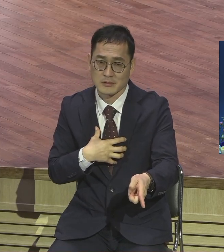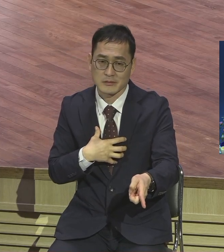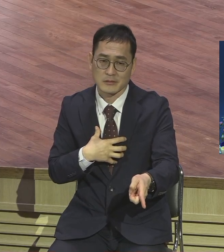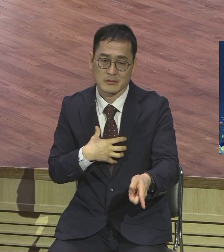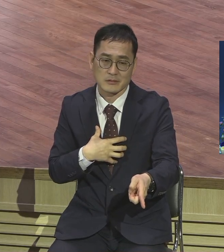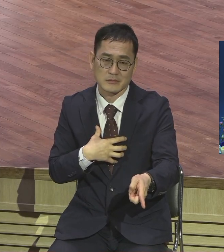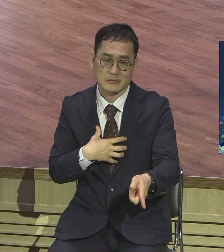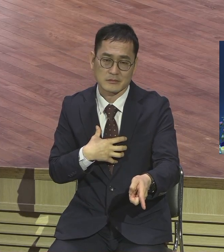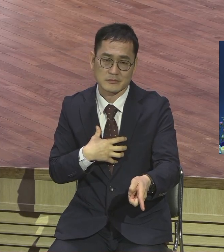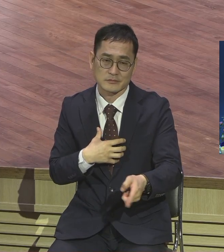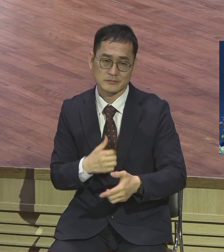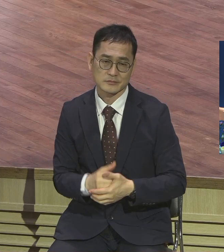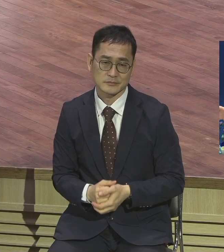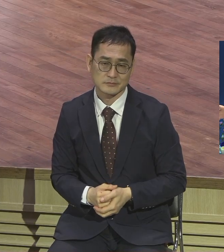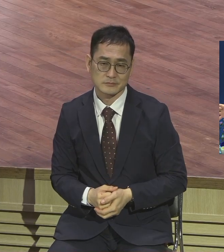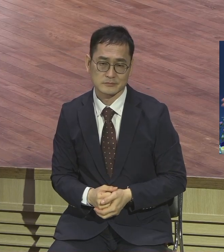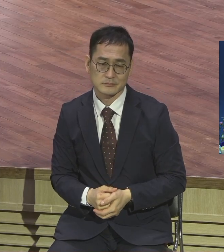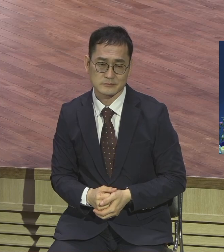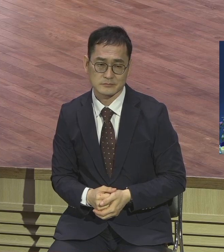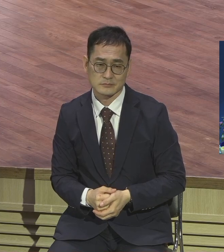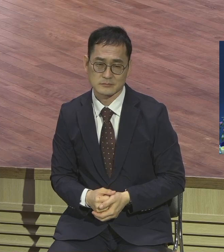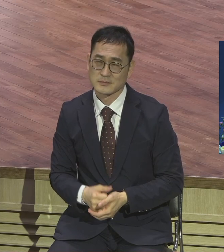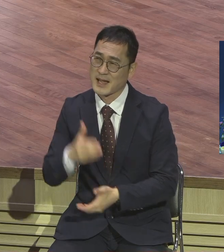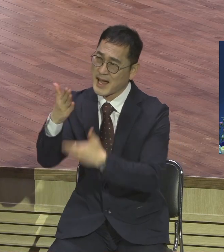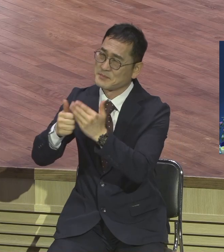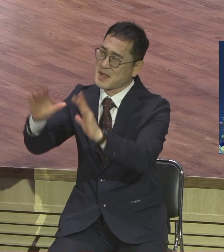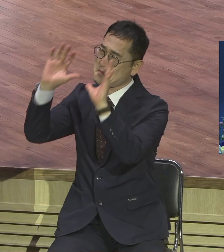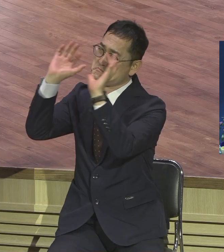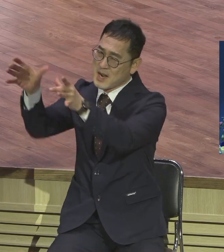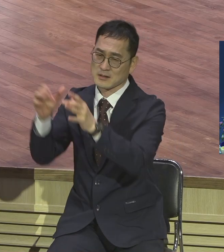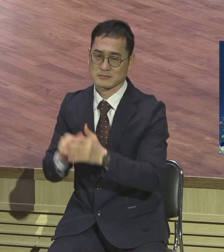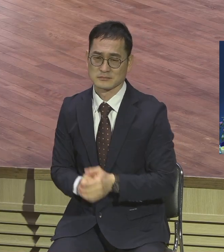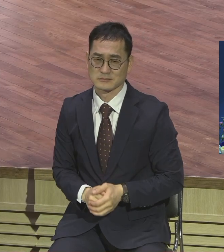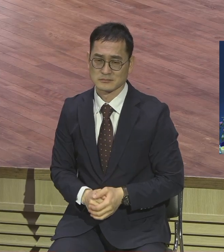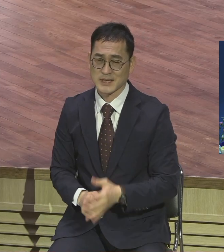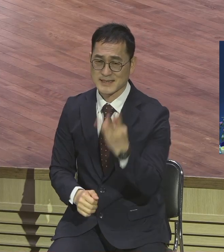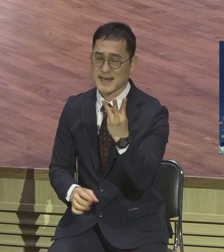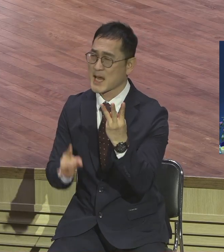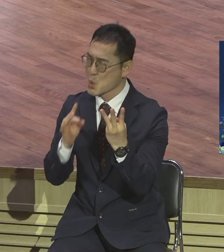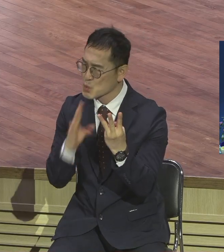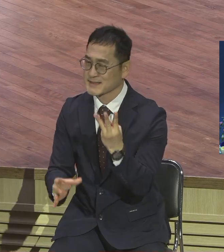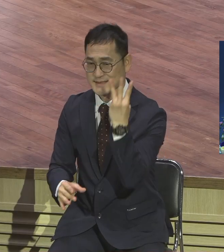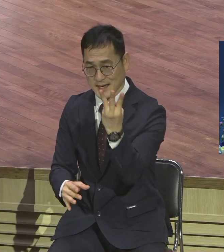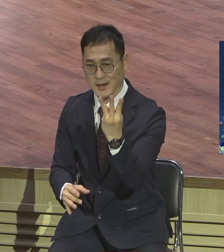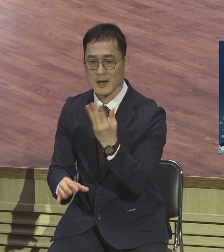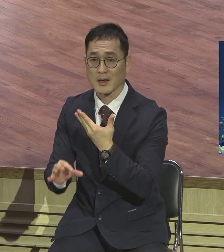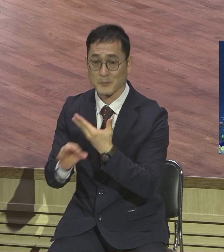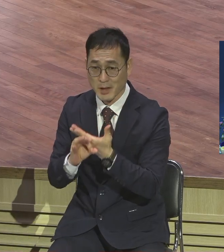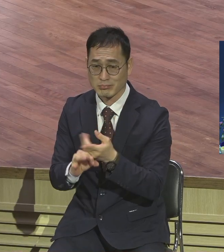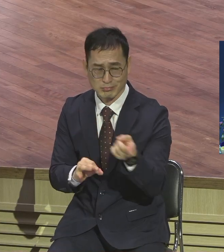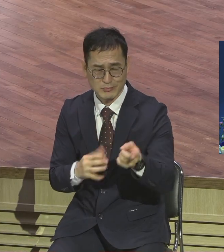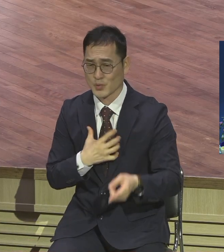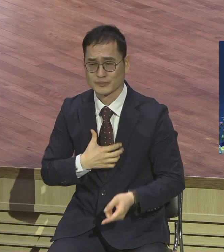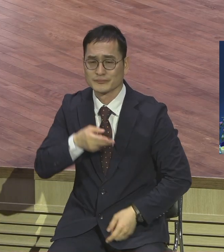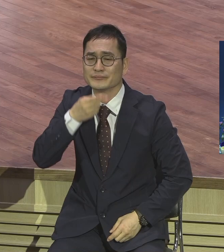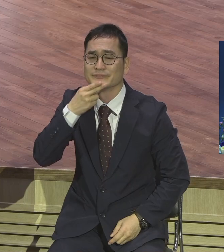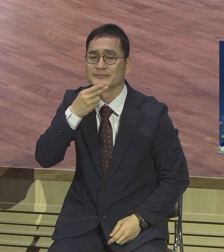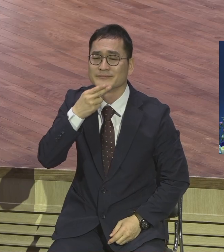이거 다 맡기고 오직 돼버리면 삶 오직 돼버리면 누리는 삶을 산다. 지난주일